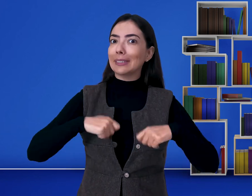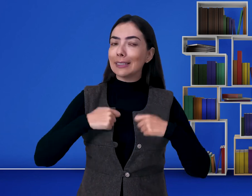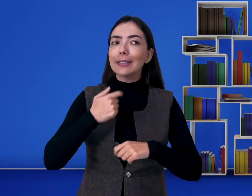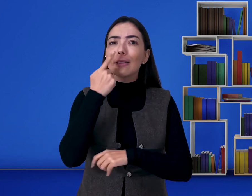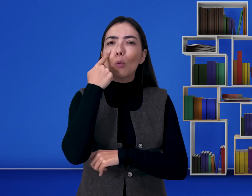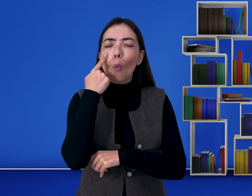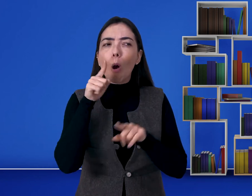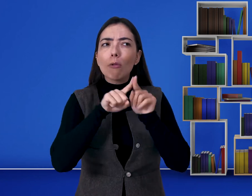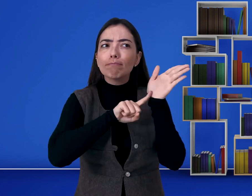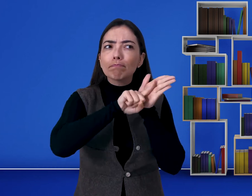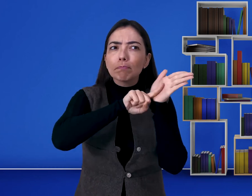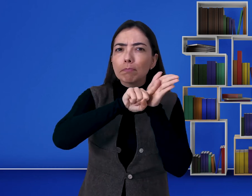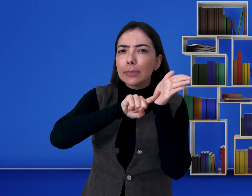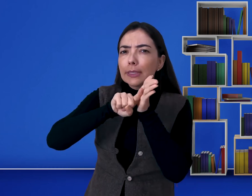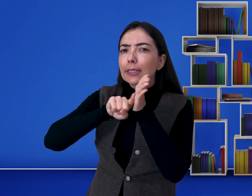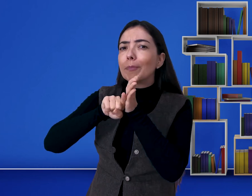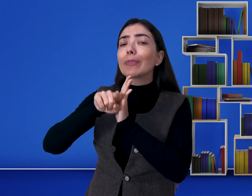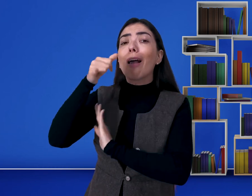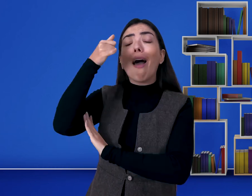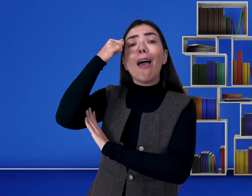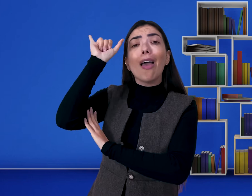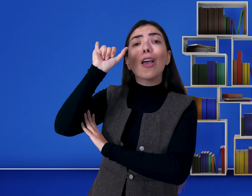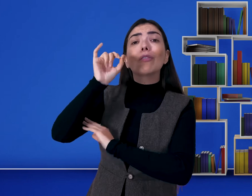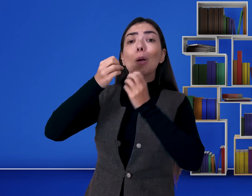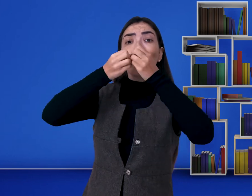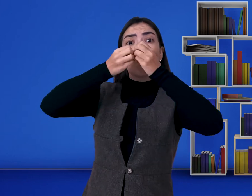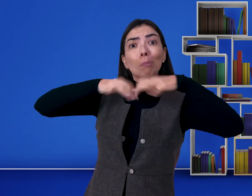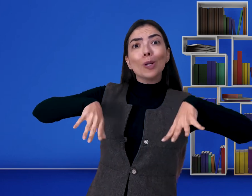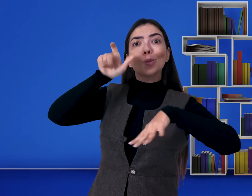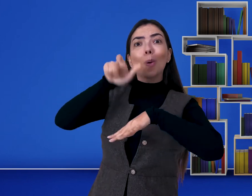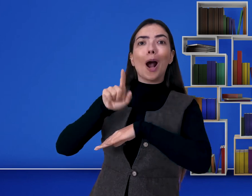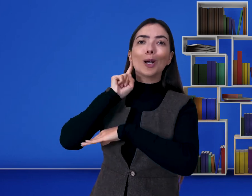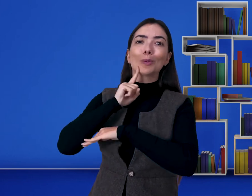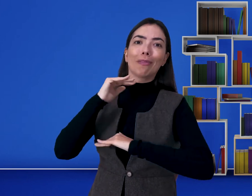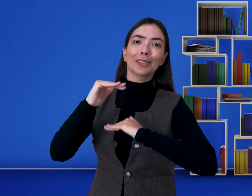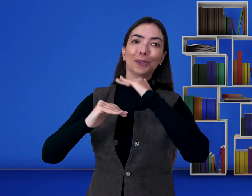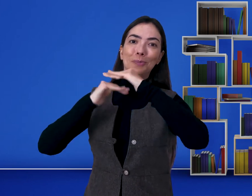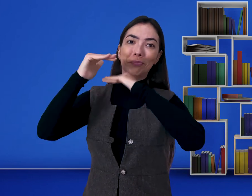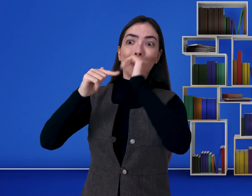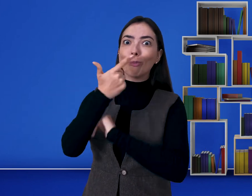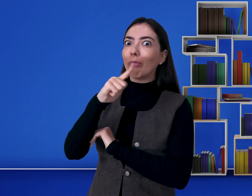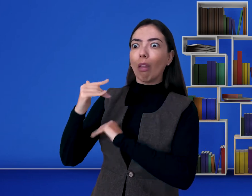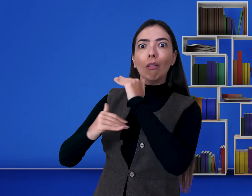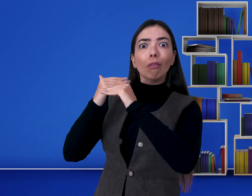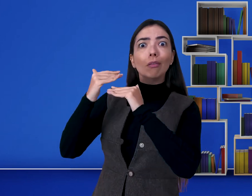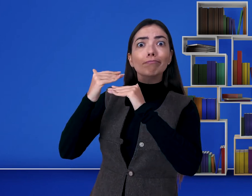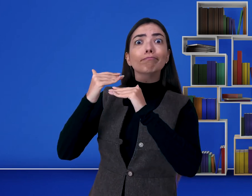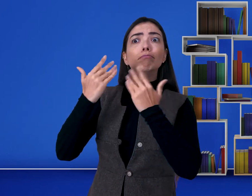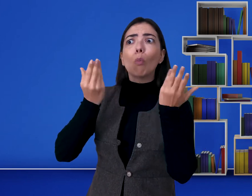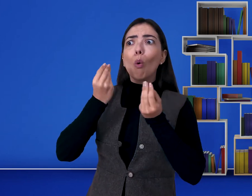É necessário que haja essas pesquisas para evitar o prejuízo do desenvolvimento